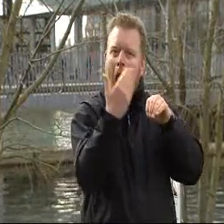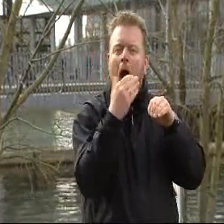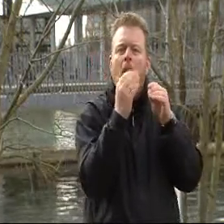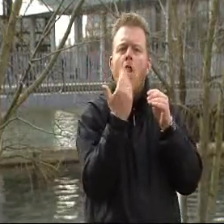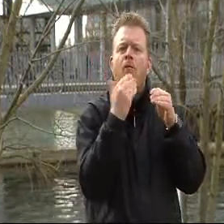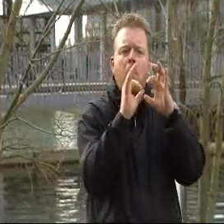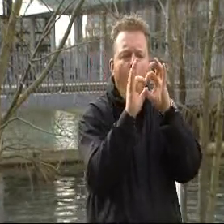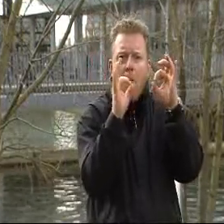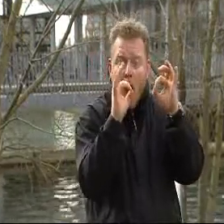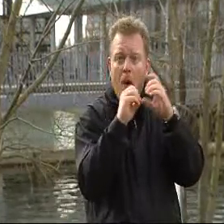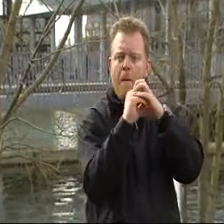Og det giver smerter i ledene.